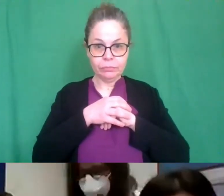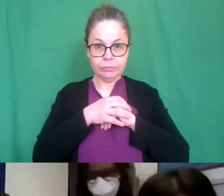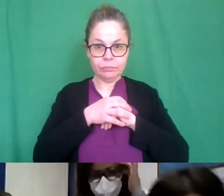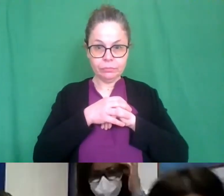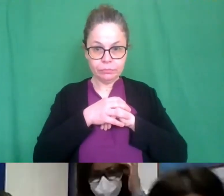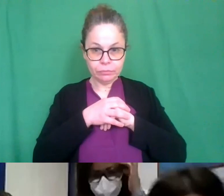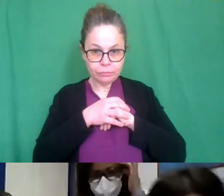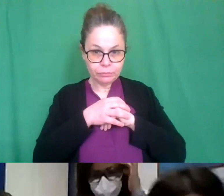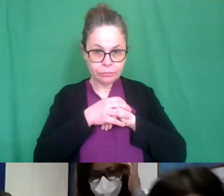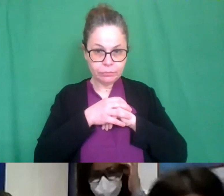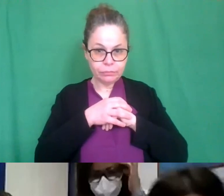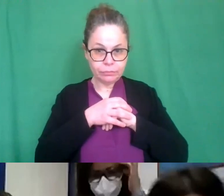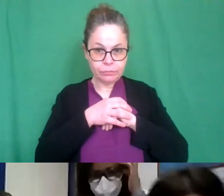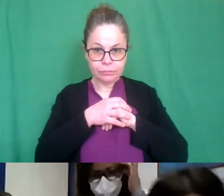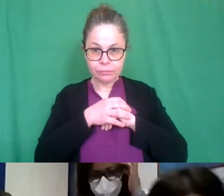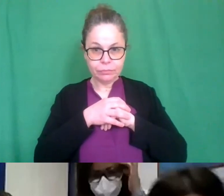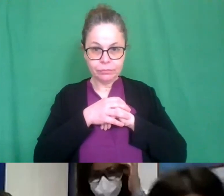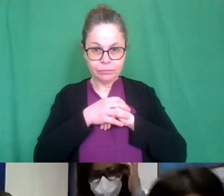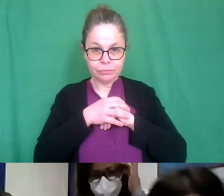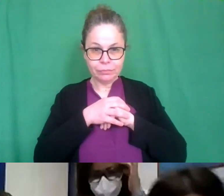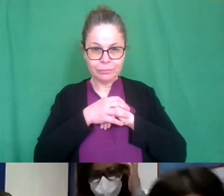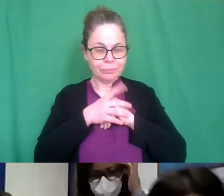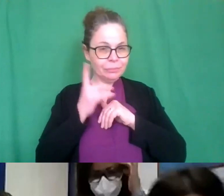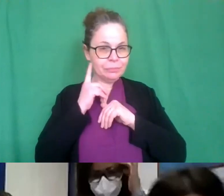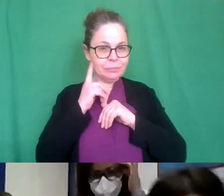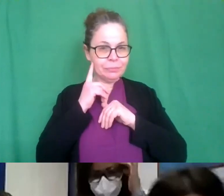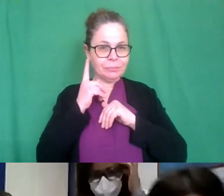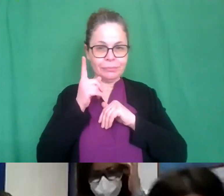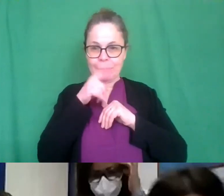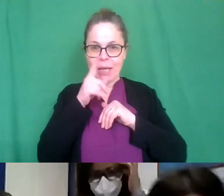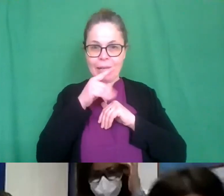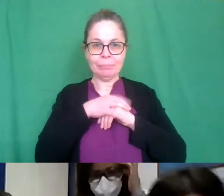Enrica voi hai due parole ti sento ben un saluto